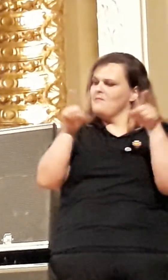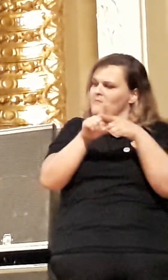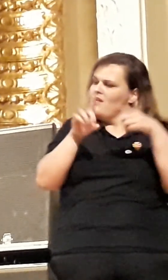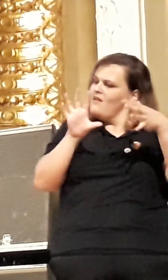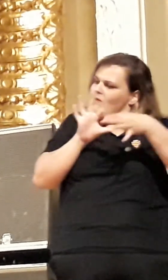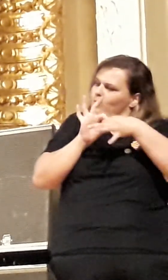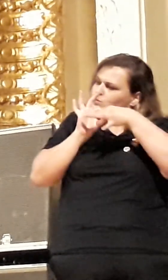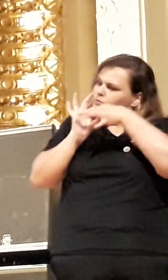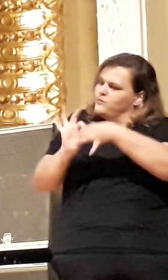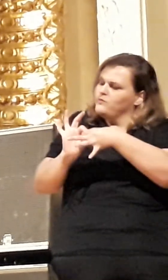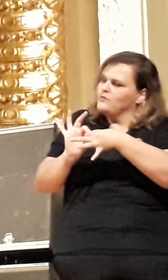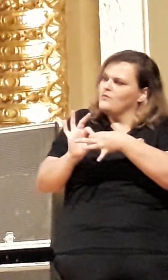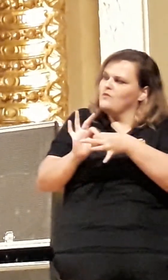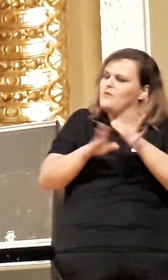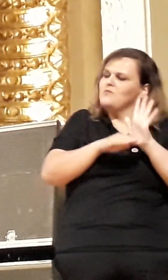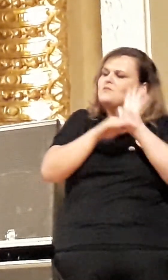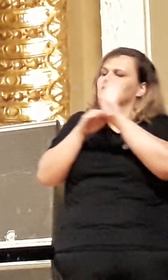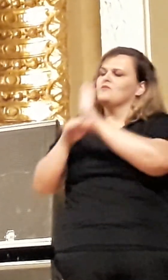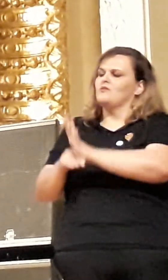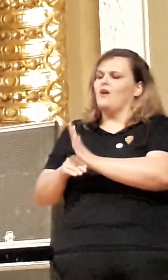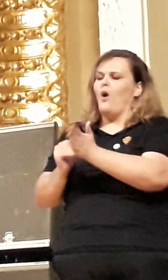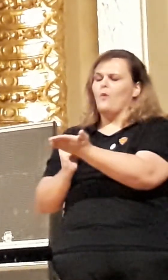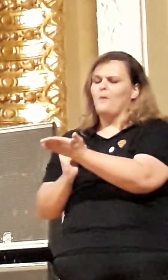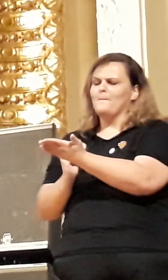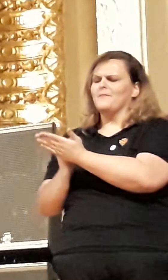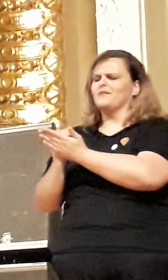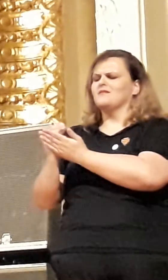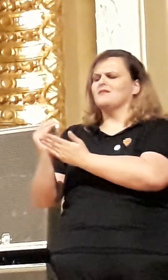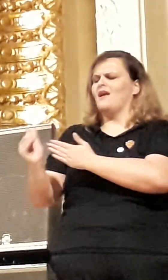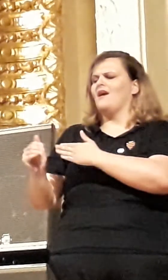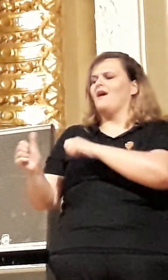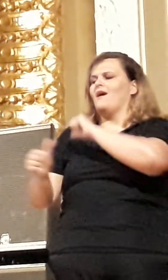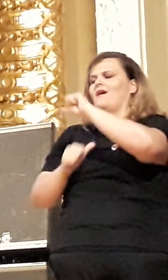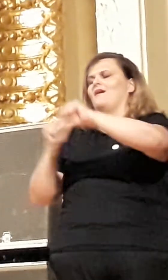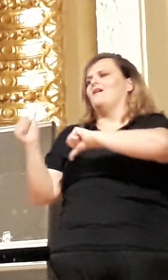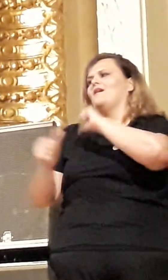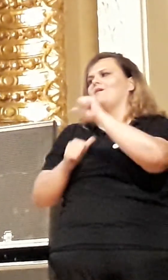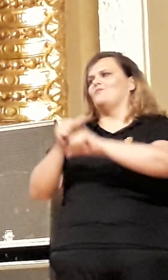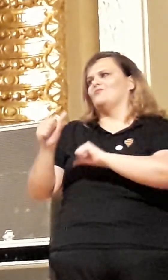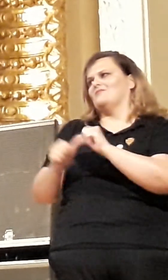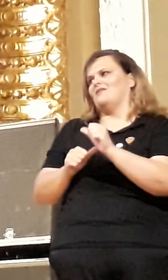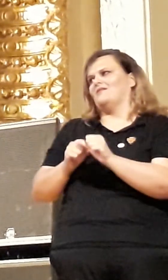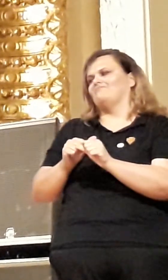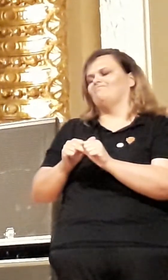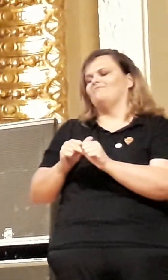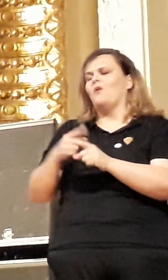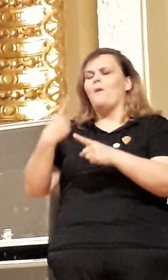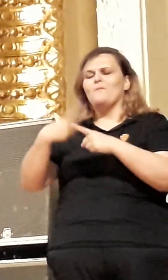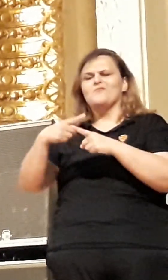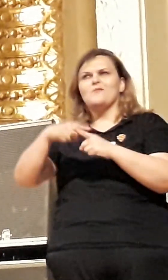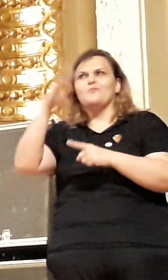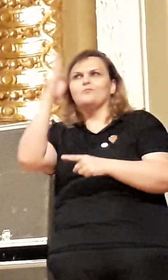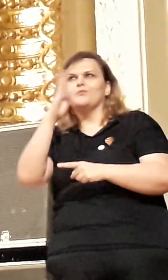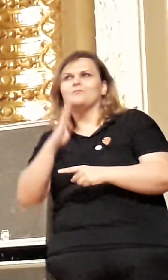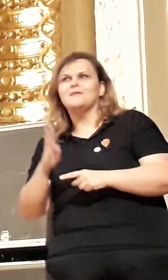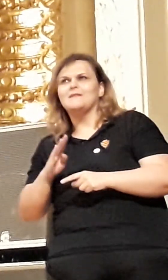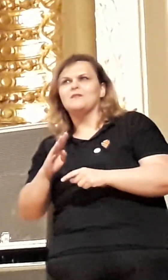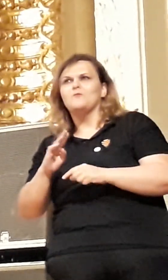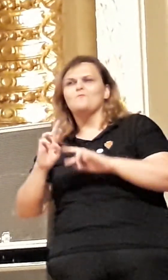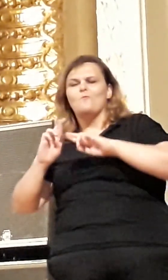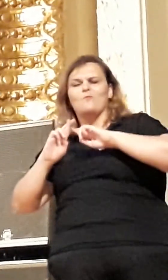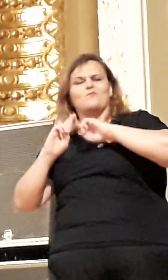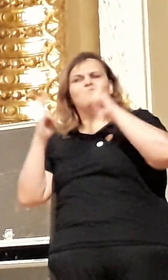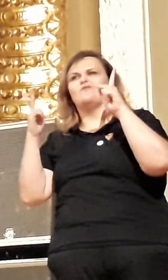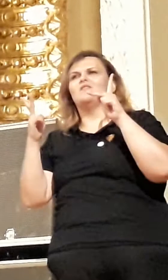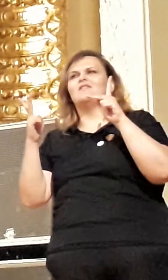a mudar, de fato, a educação no Brasil. Para a gente ser um país decente, um país dito do